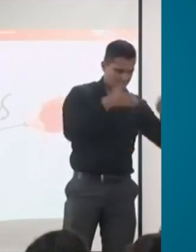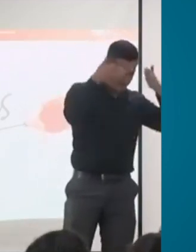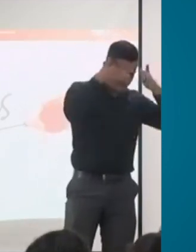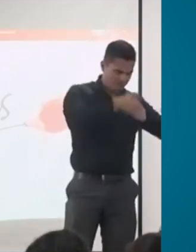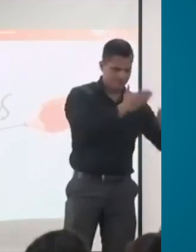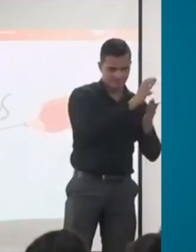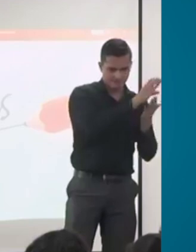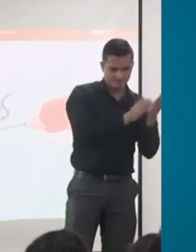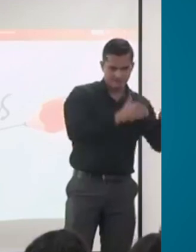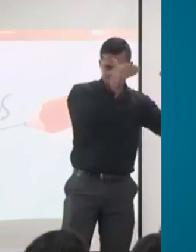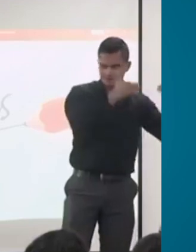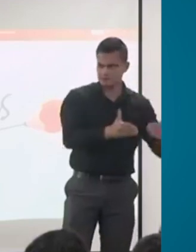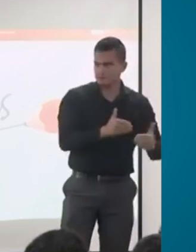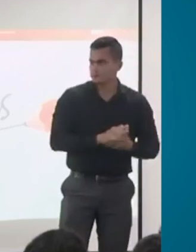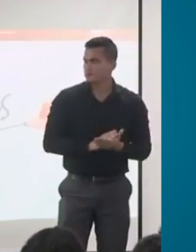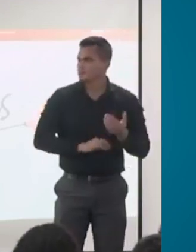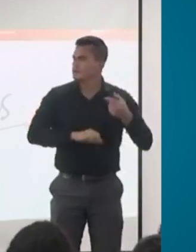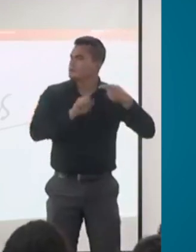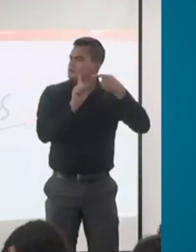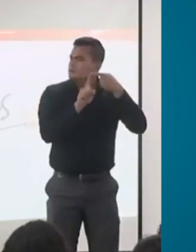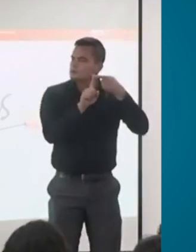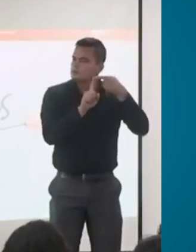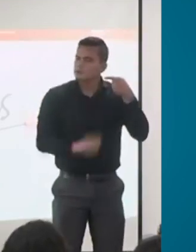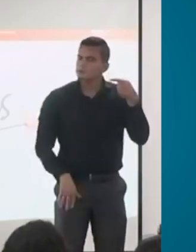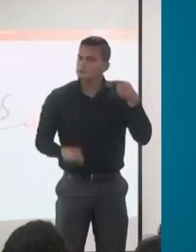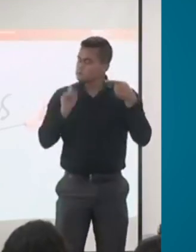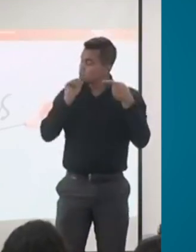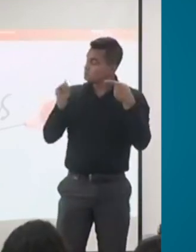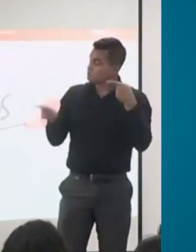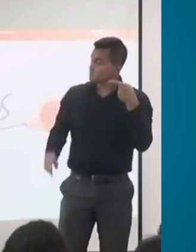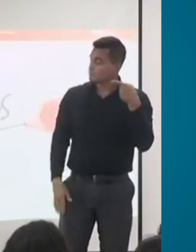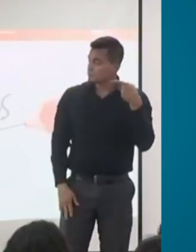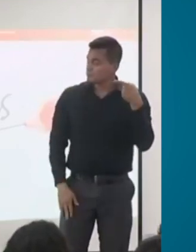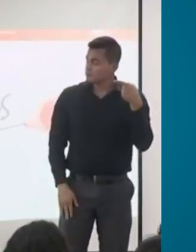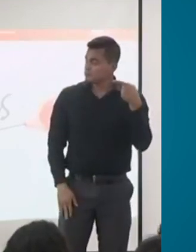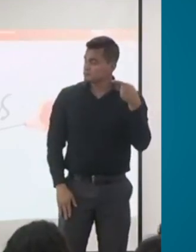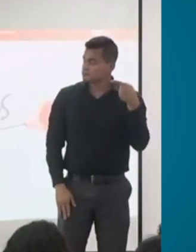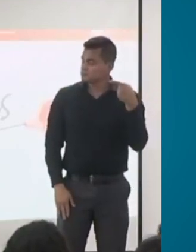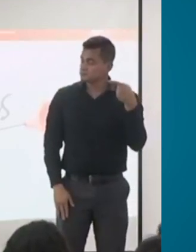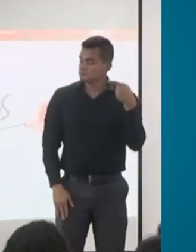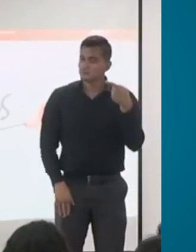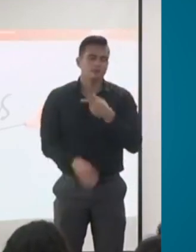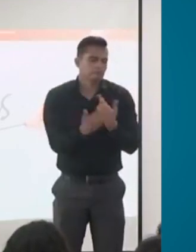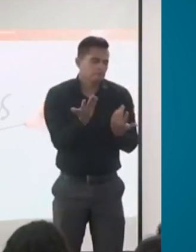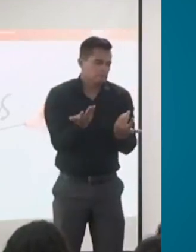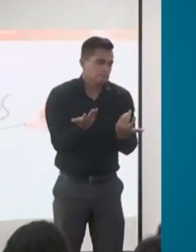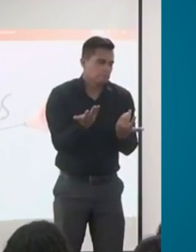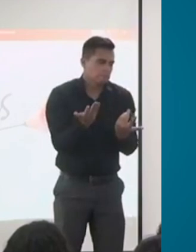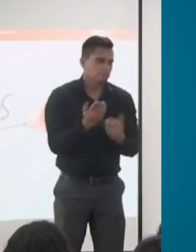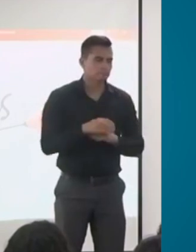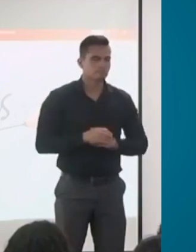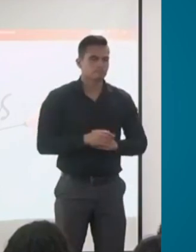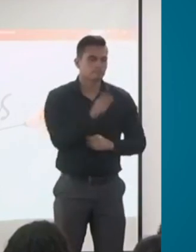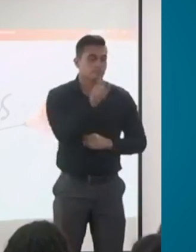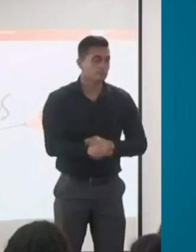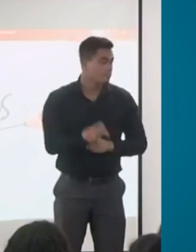La primera es, ¿cuándo una persona con audífono solicita el